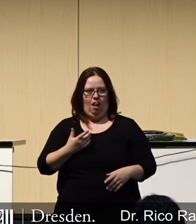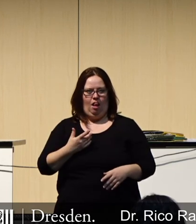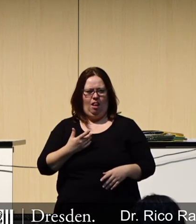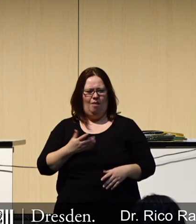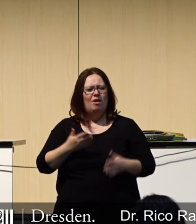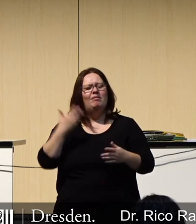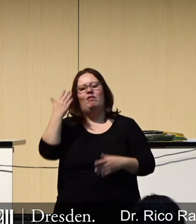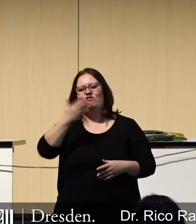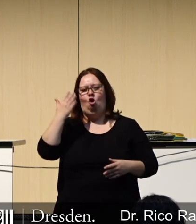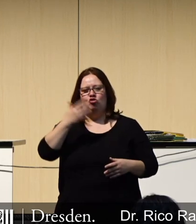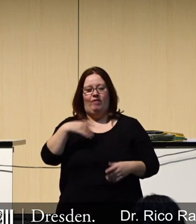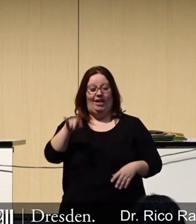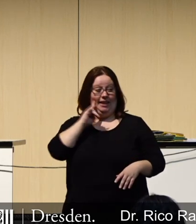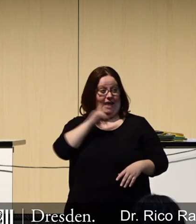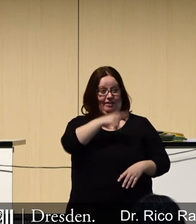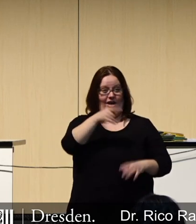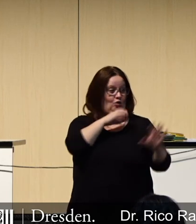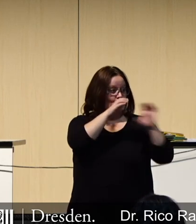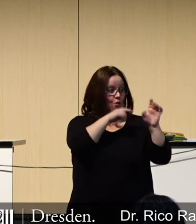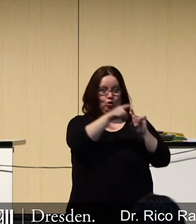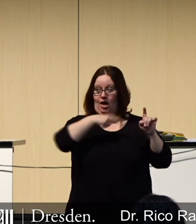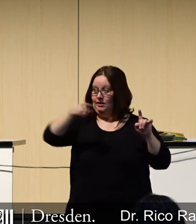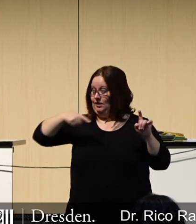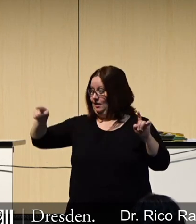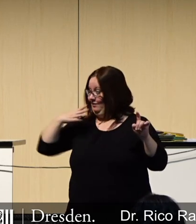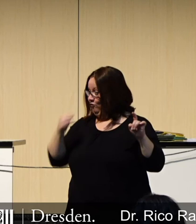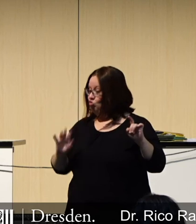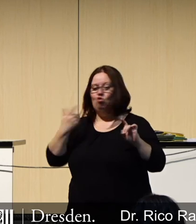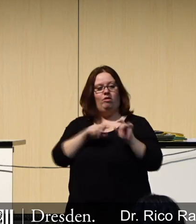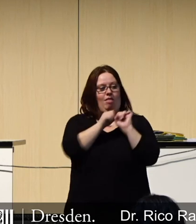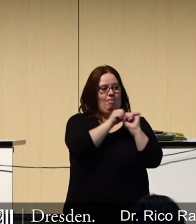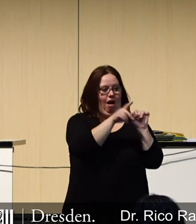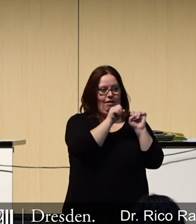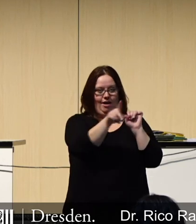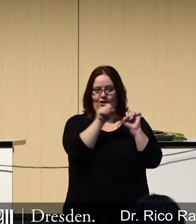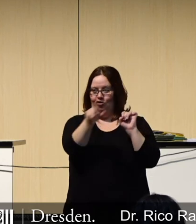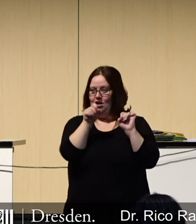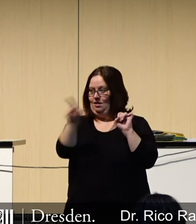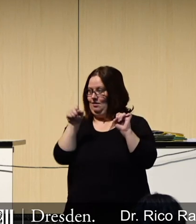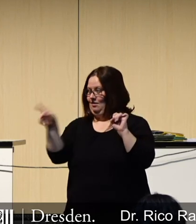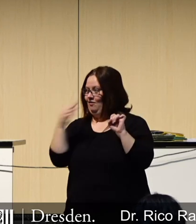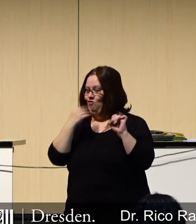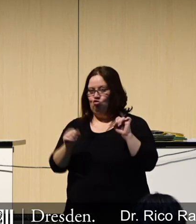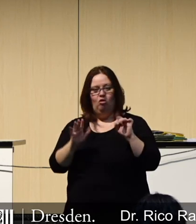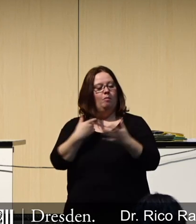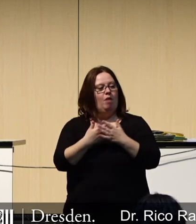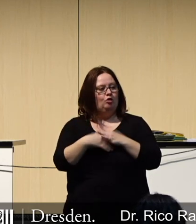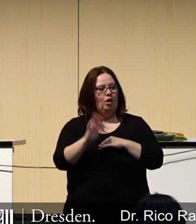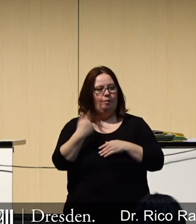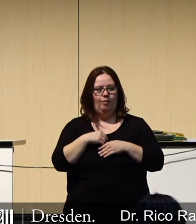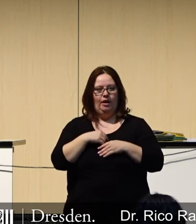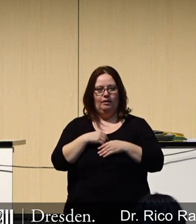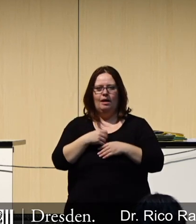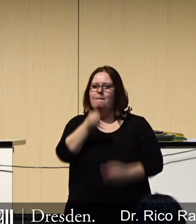zu machen, wenn ich mit jedem von Ihnen kommunizieren möchte und jedem von Ihnen eine Nachricht überbringen möchte, dann kann ich das zum Beispiel mit so einer